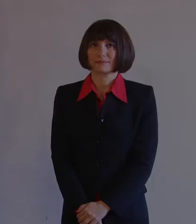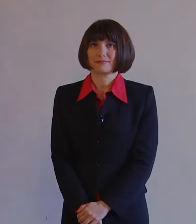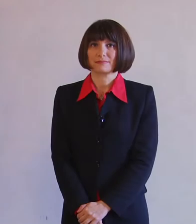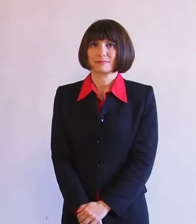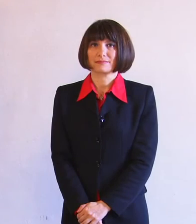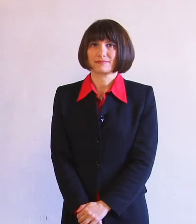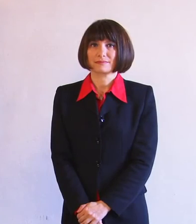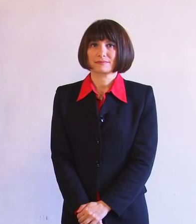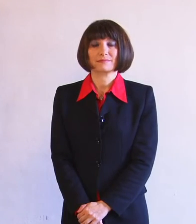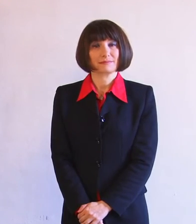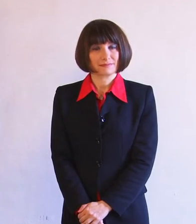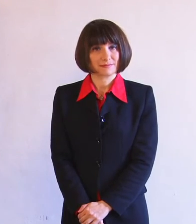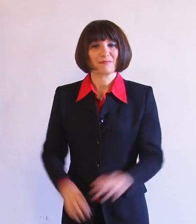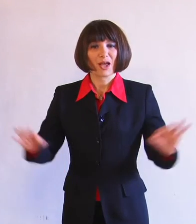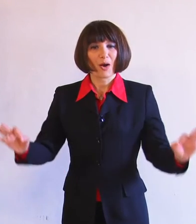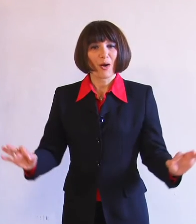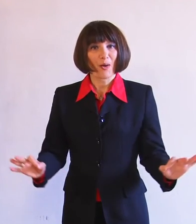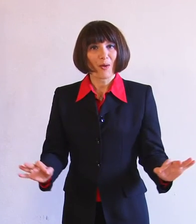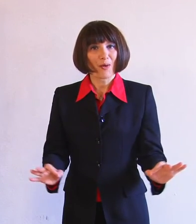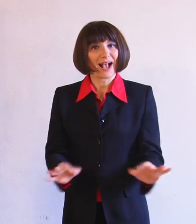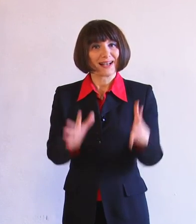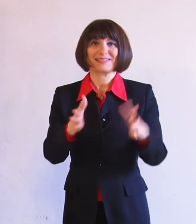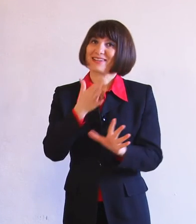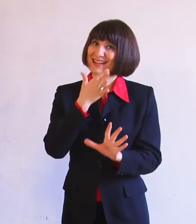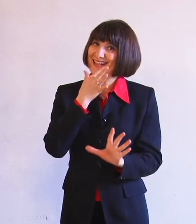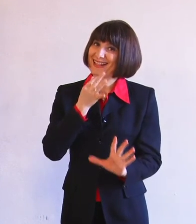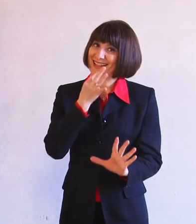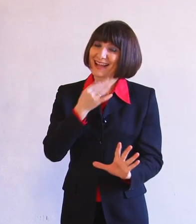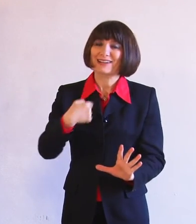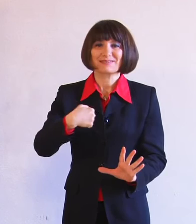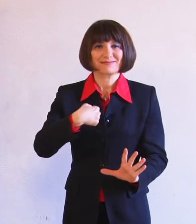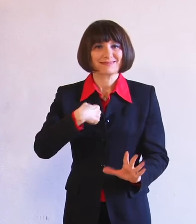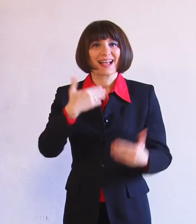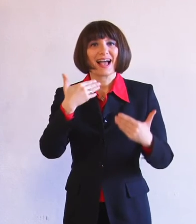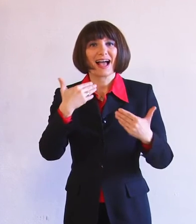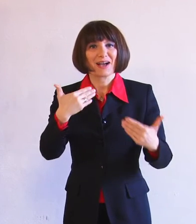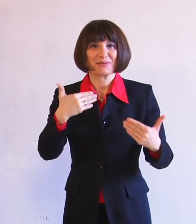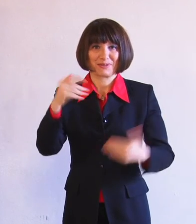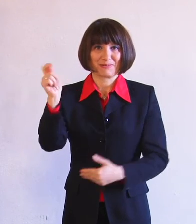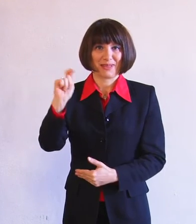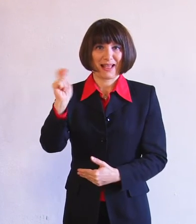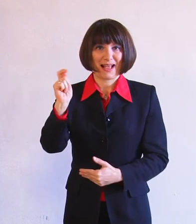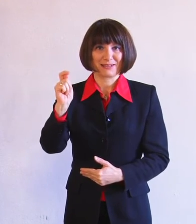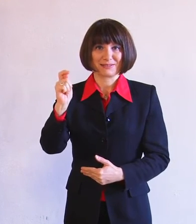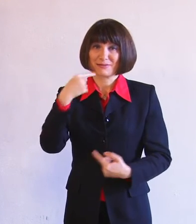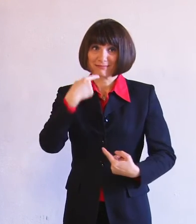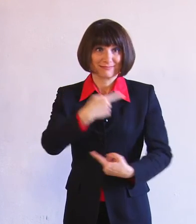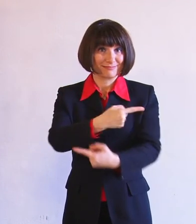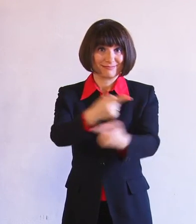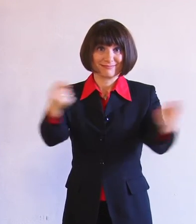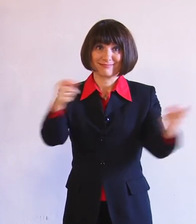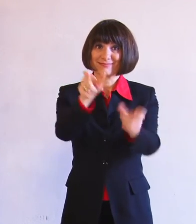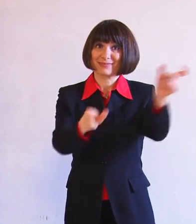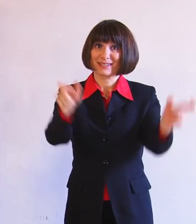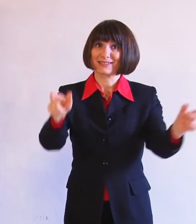Colgo volentieri l'occasione per l'augurio pasquale che rivolgo a tutti i piacentini,